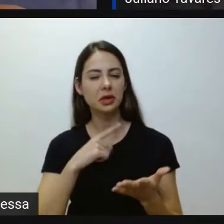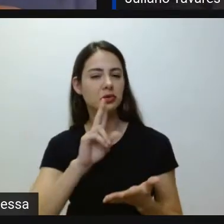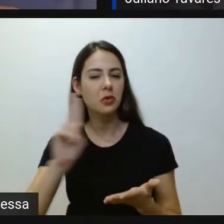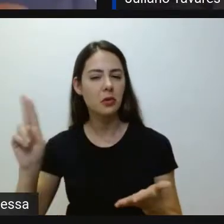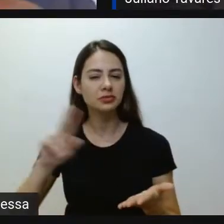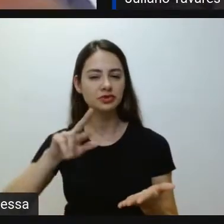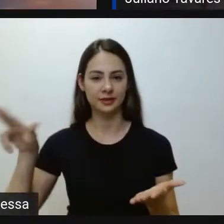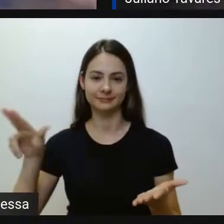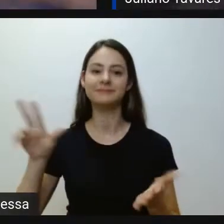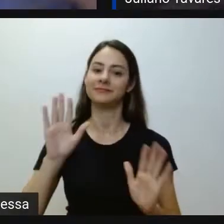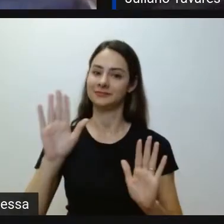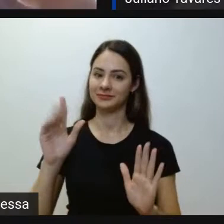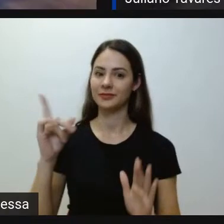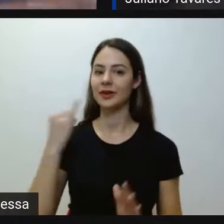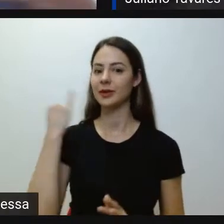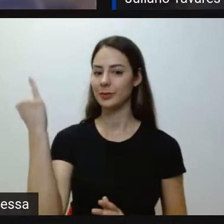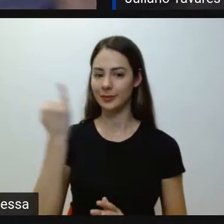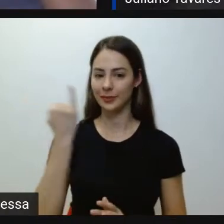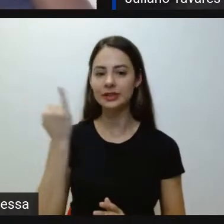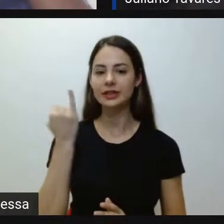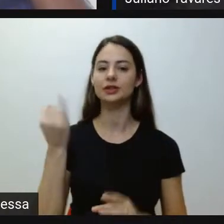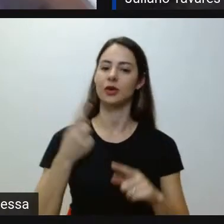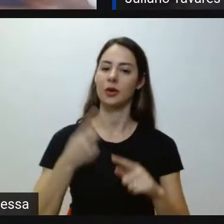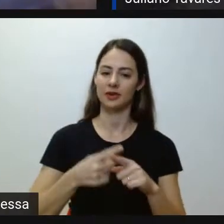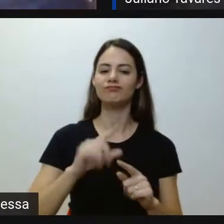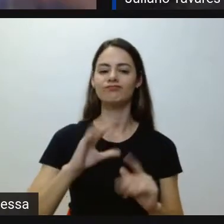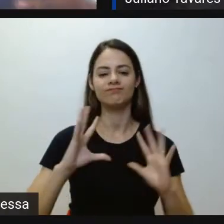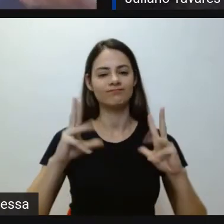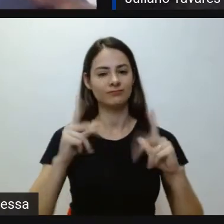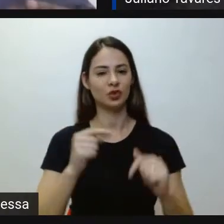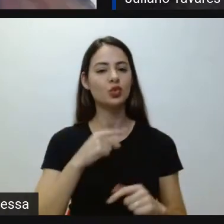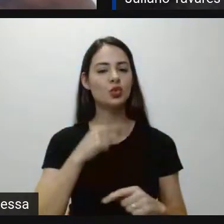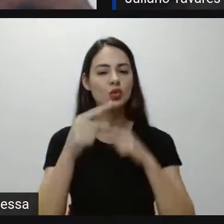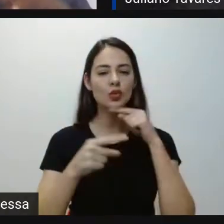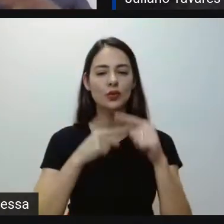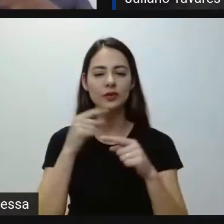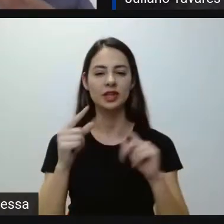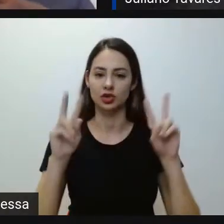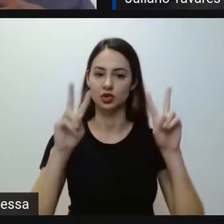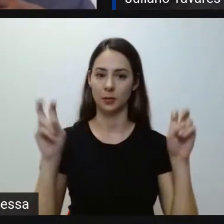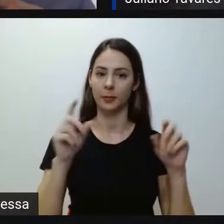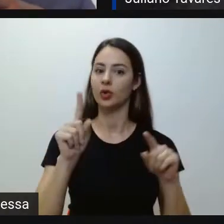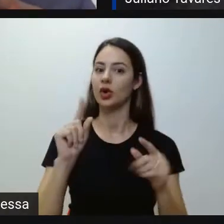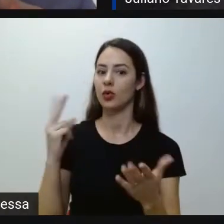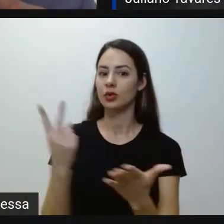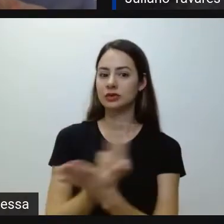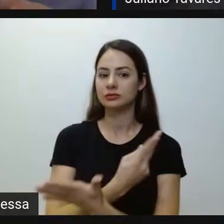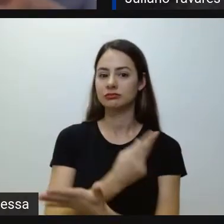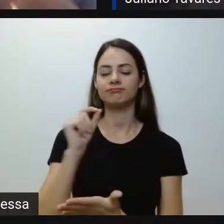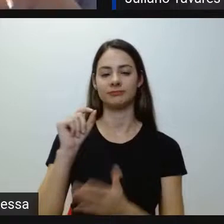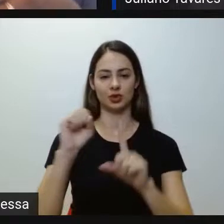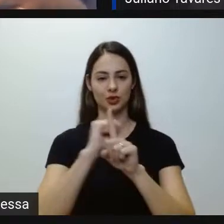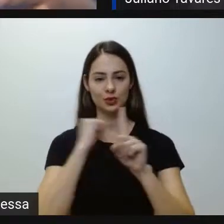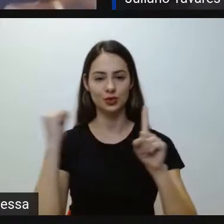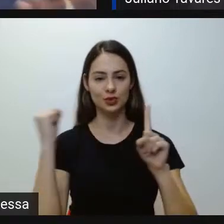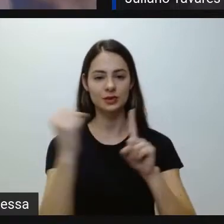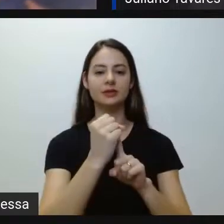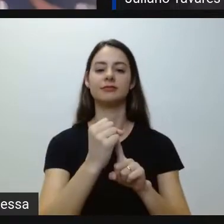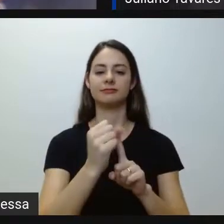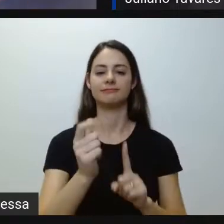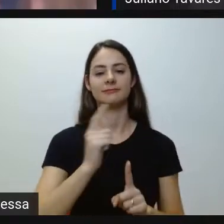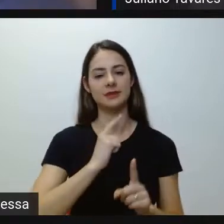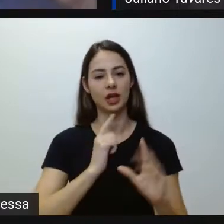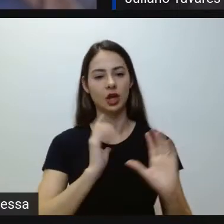é importante, Isso tem muita... Há muita dúvida sobre isso. O que que acontece? Nós temos na nossa sociedade determinados